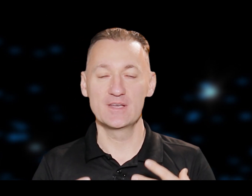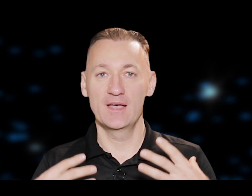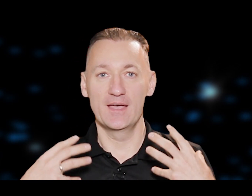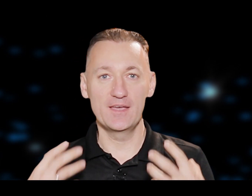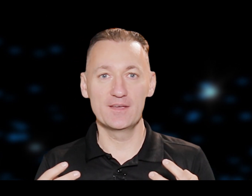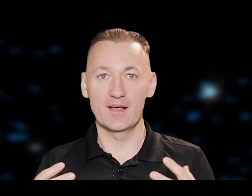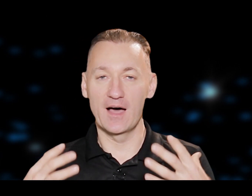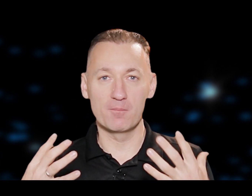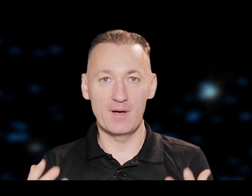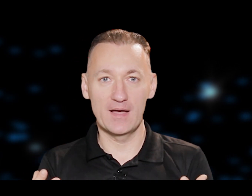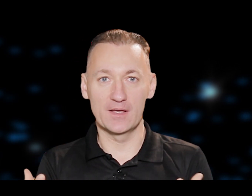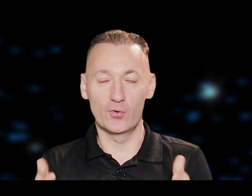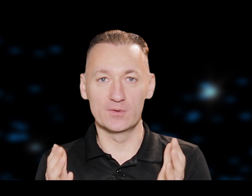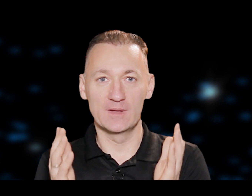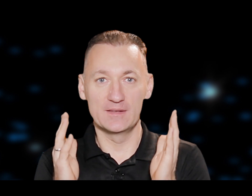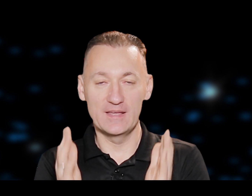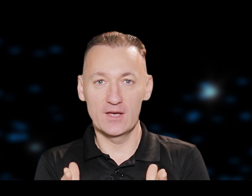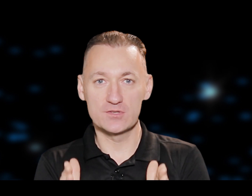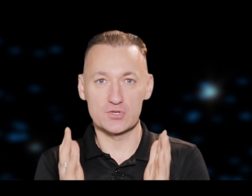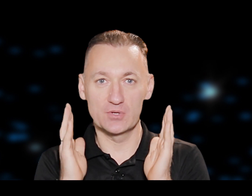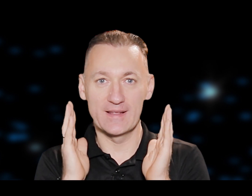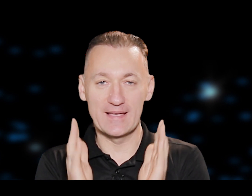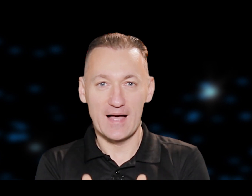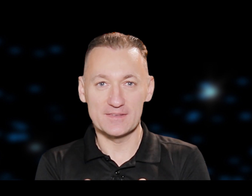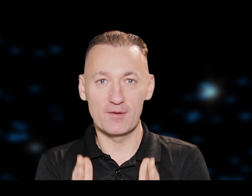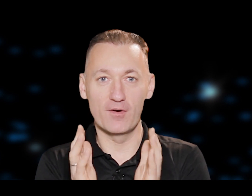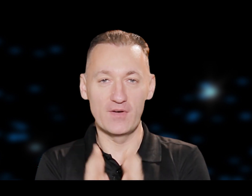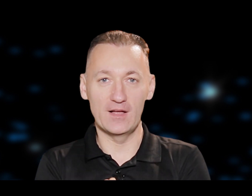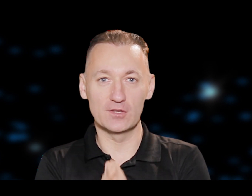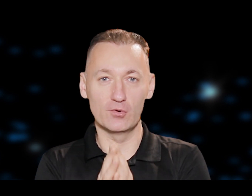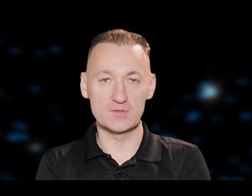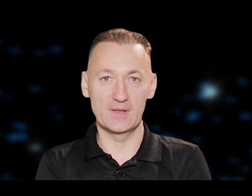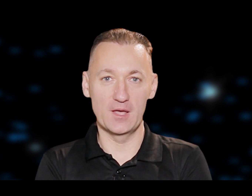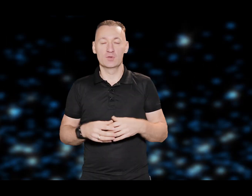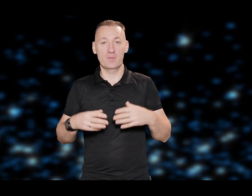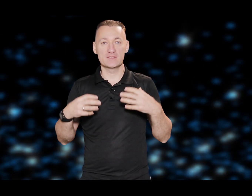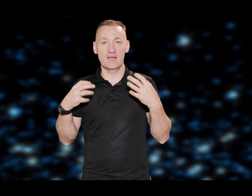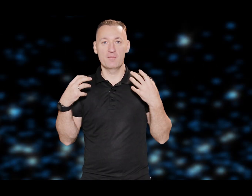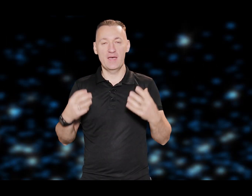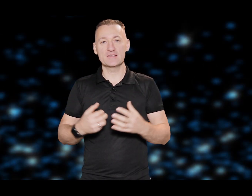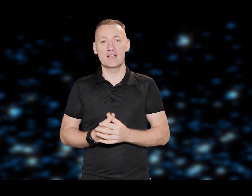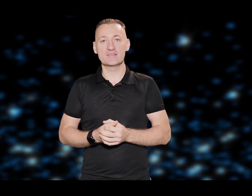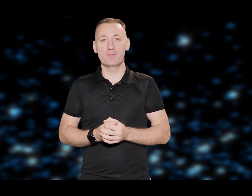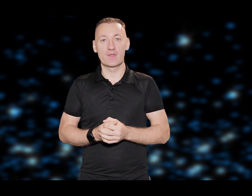ir ar mani un Dievs šodien katram vēlta uzmanību. Un tāpēc, lai mēs esam